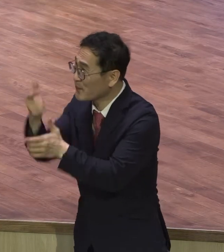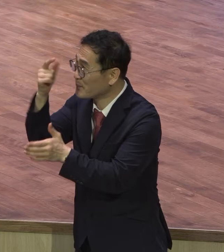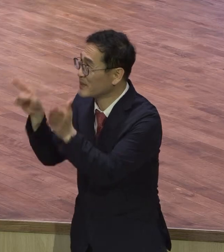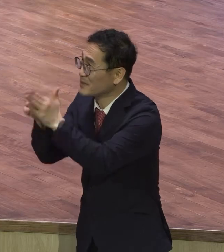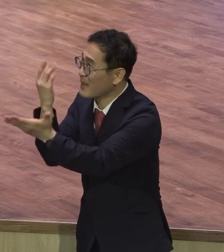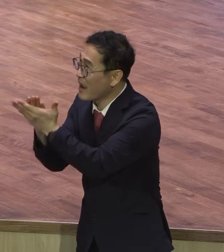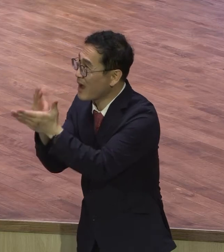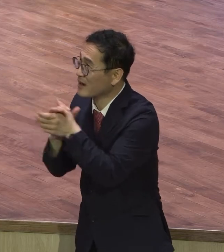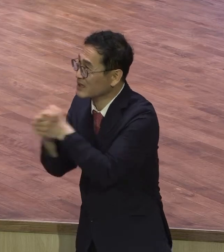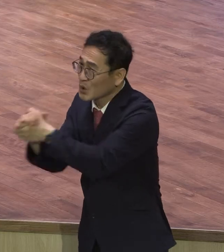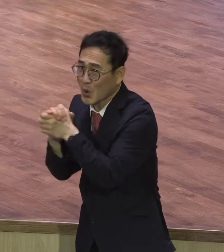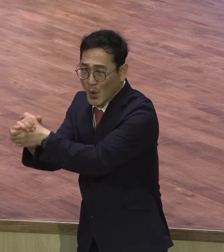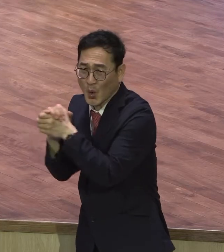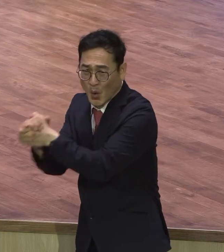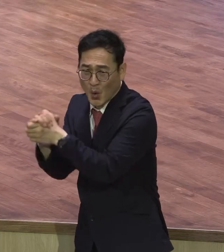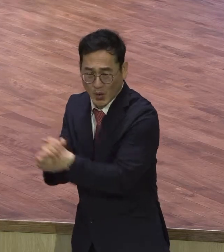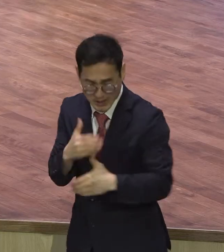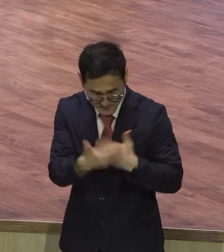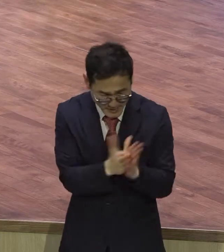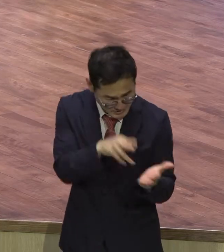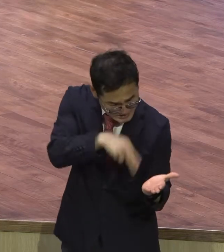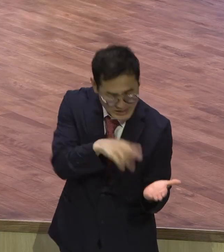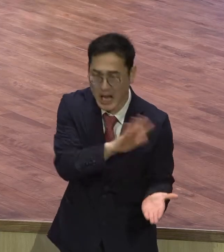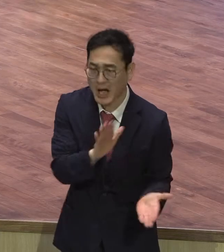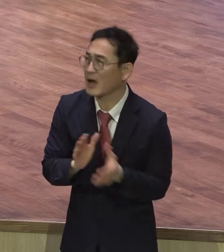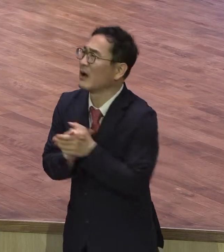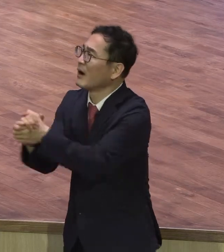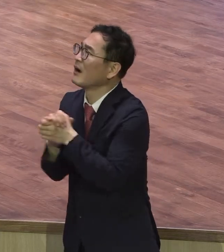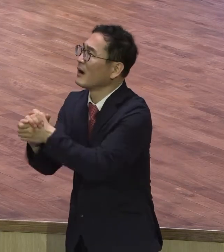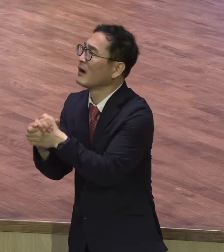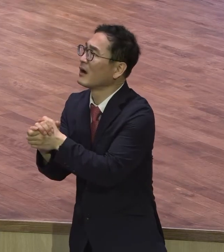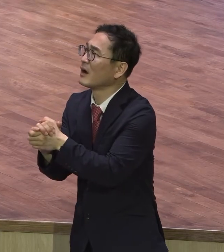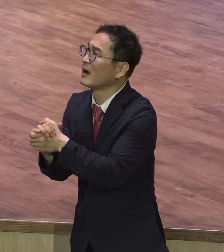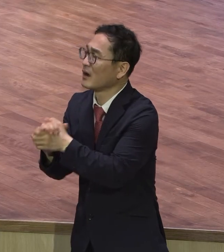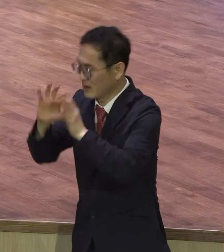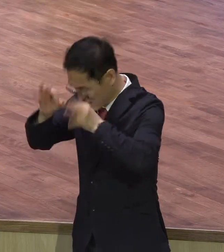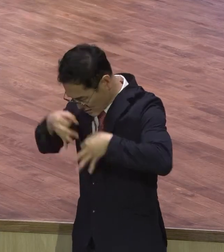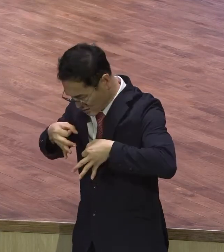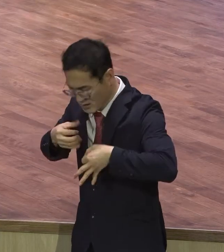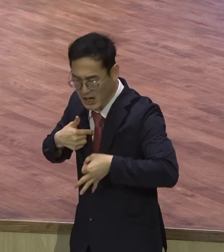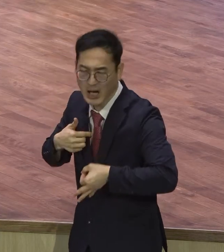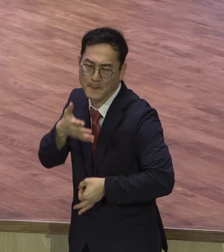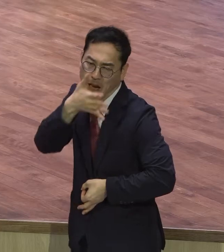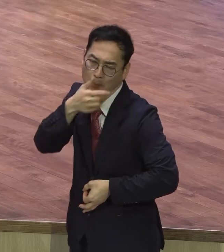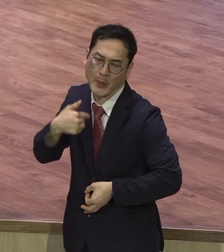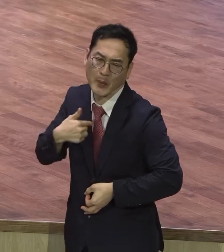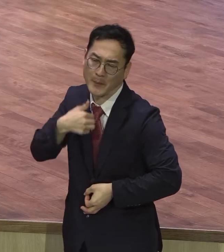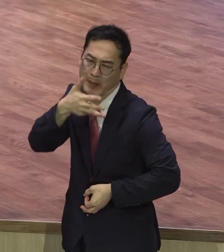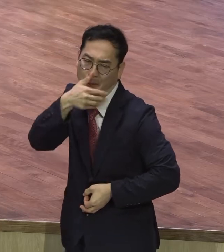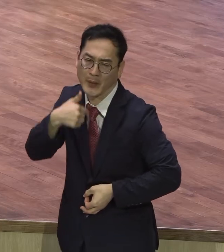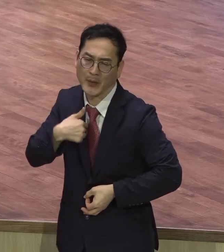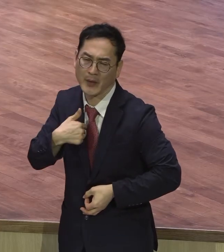덮어놓고 있었던 나의 어리성을 깨달았다 그 후로 나는 하나님의 말씀을 묵상하기 시작했고